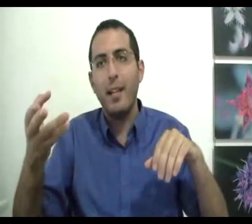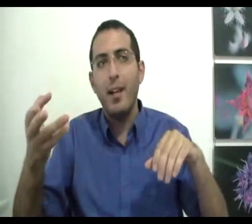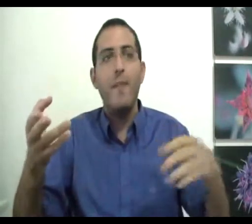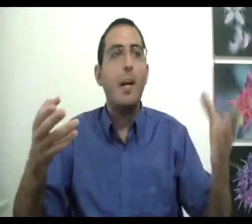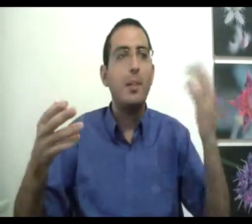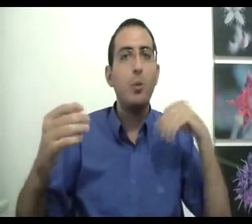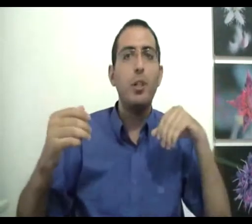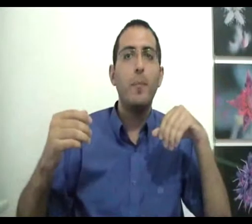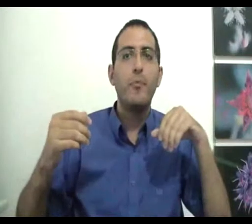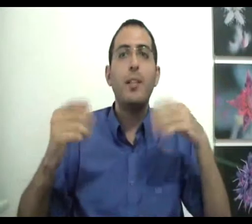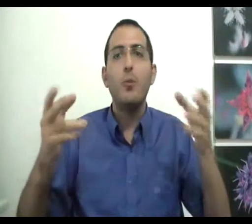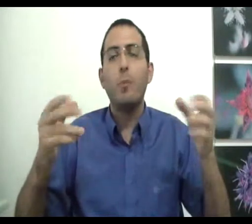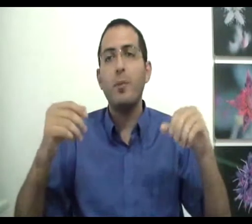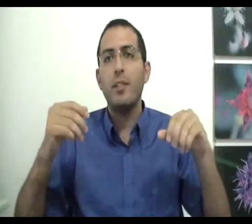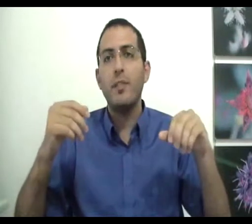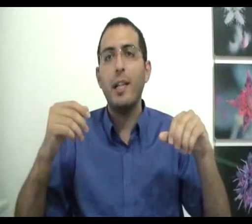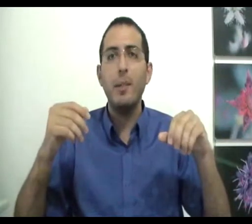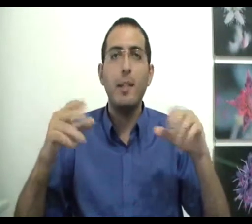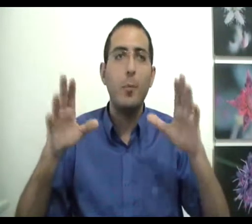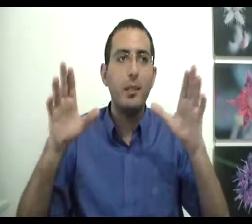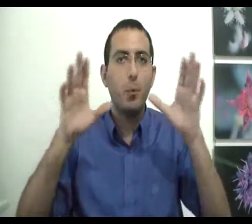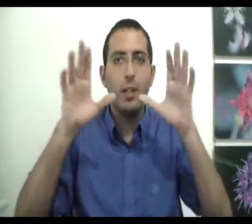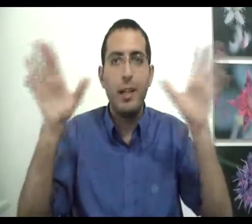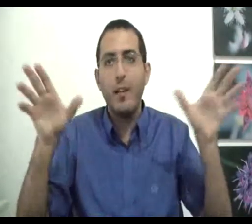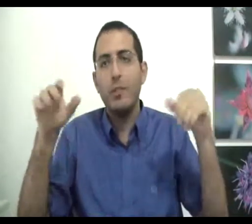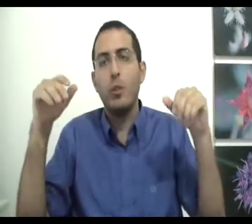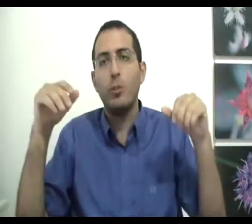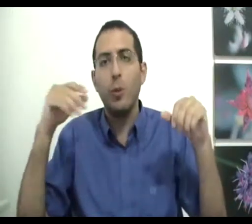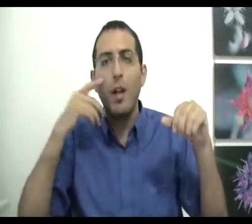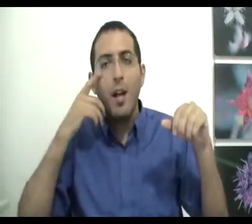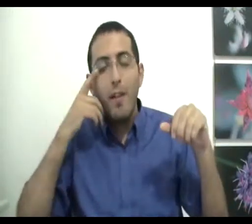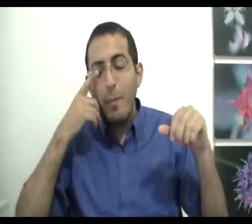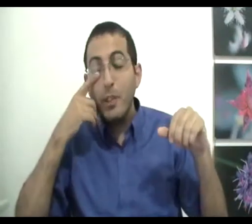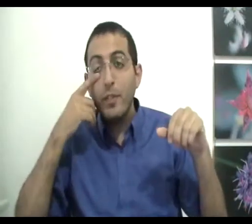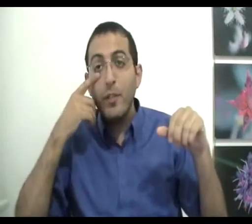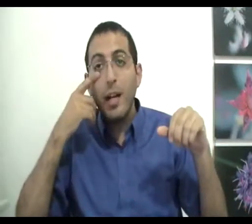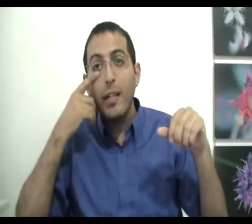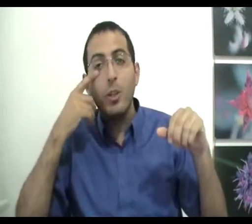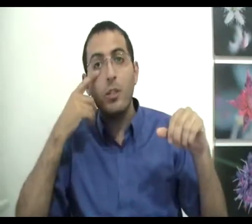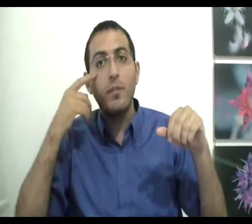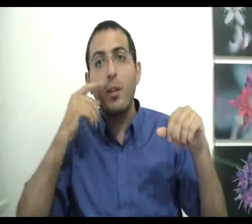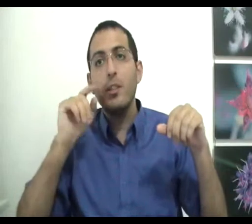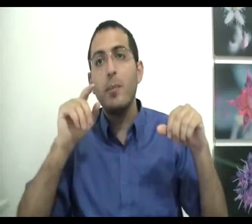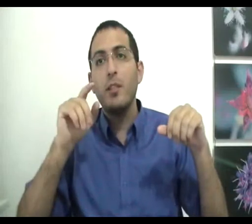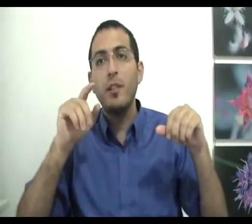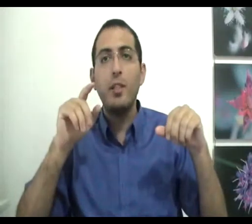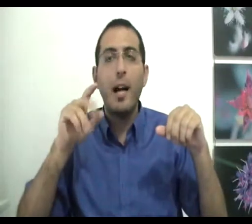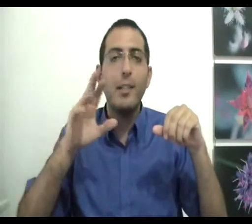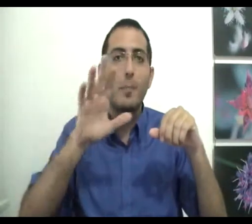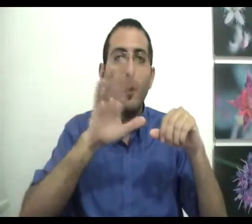וגם את החושים ניתן דוגמה נוספת נגיד ביניהם עומד מול חפץ כלשהו ומשפשף את העין שלך תוך כדי שאתה משפשף את העין אז פתאום